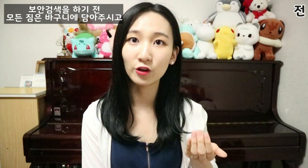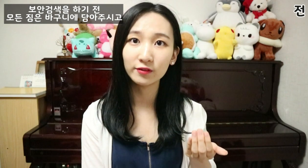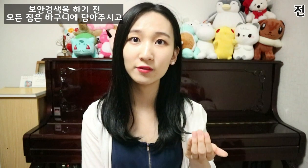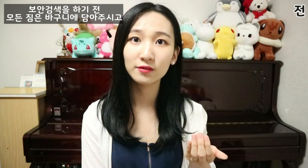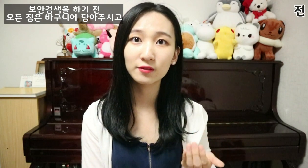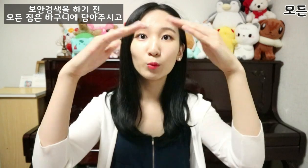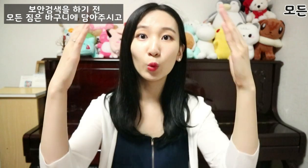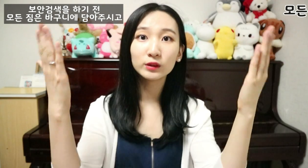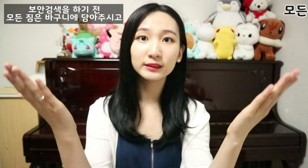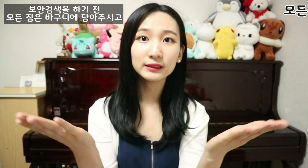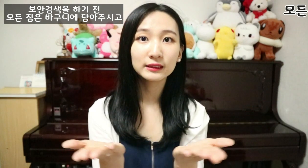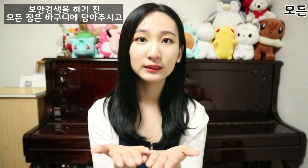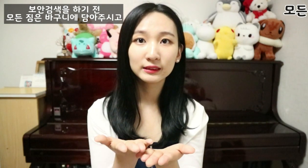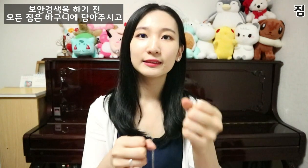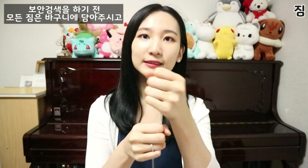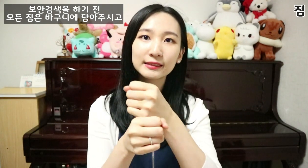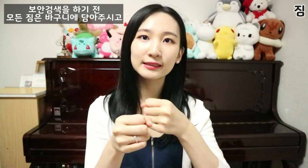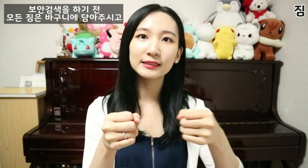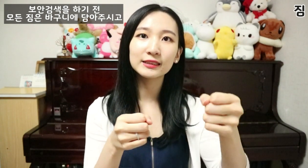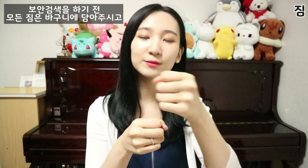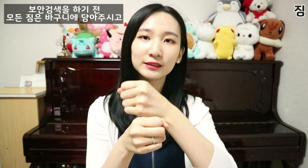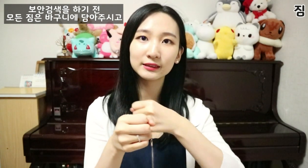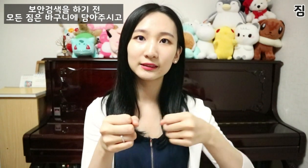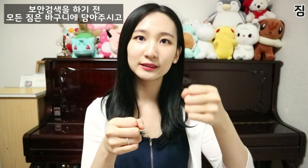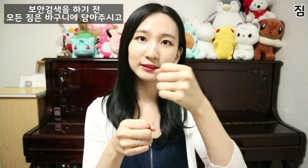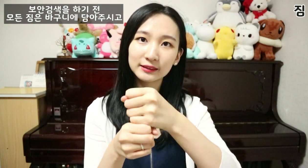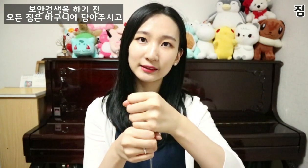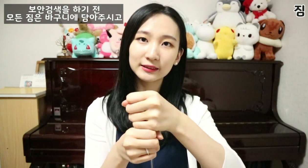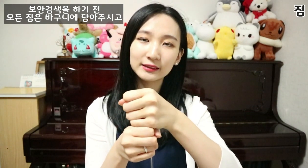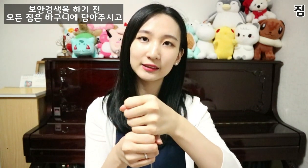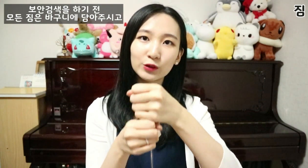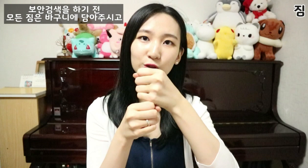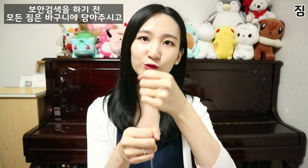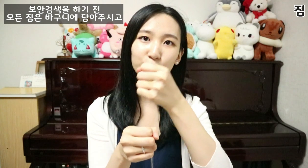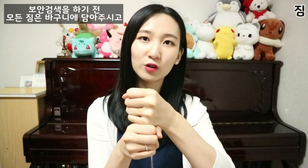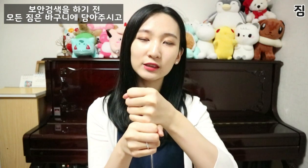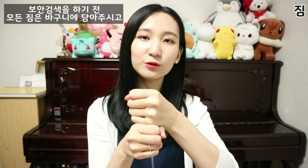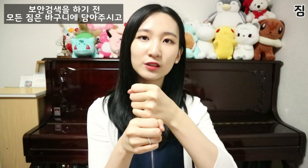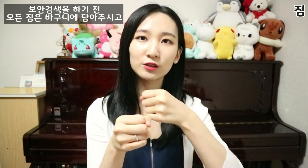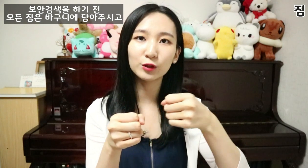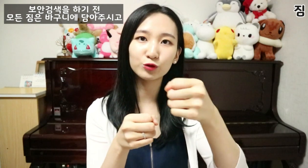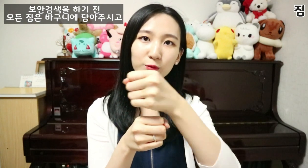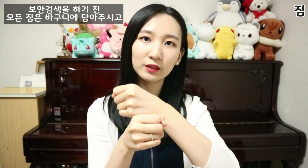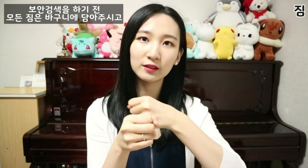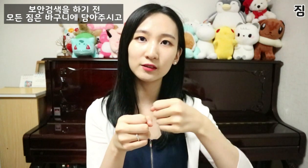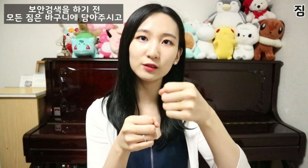전 모든 짐은 여기 주먹을 위에서 이렇게 두 바퀴를